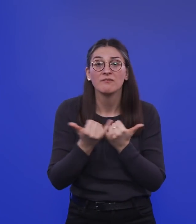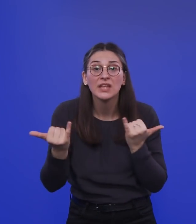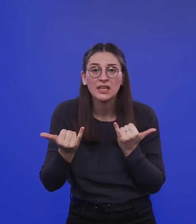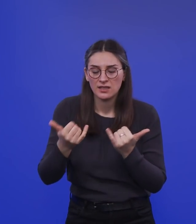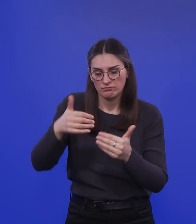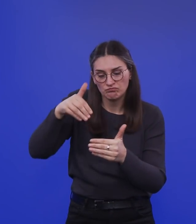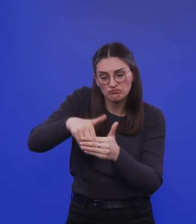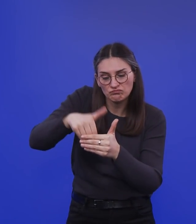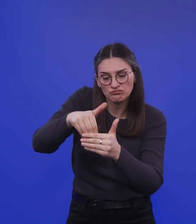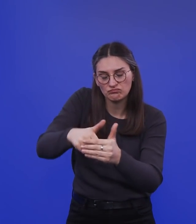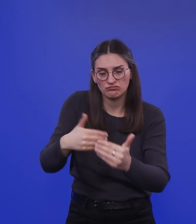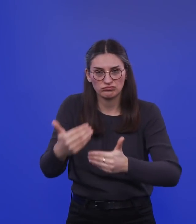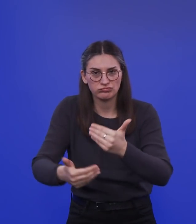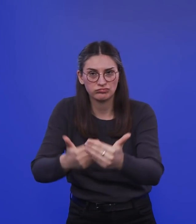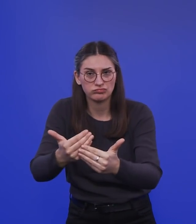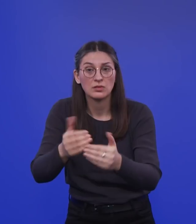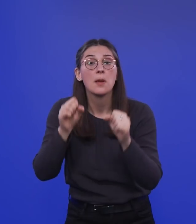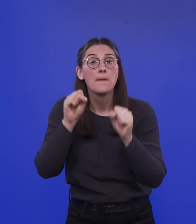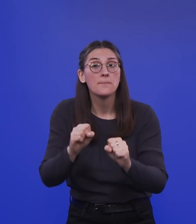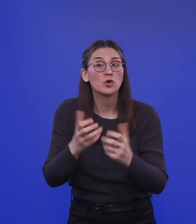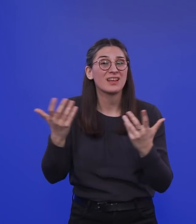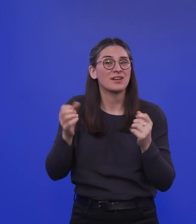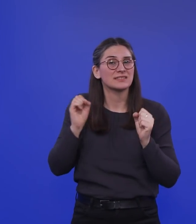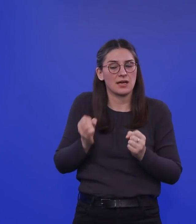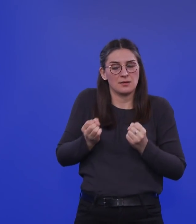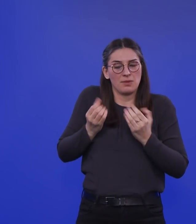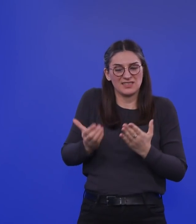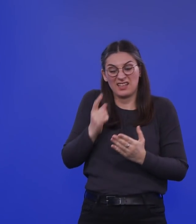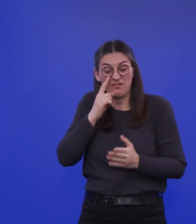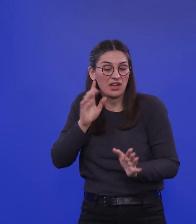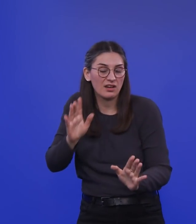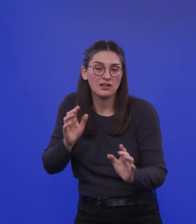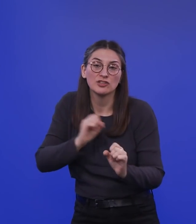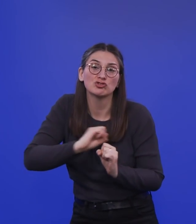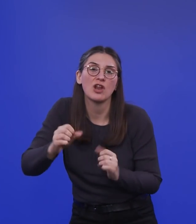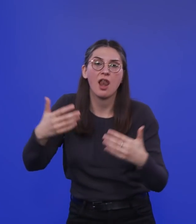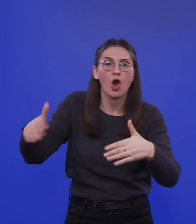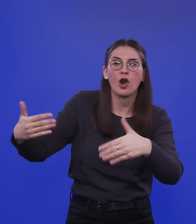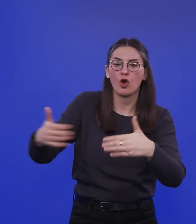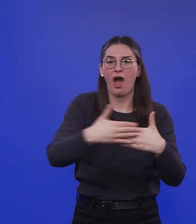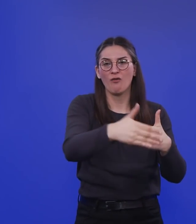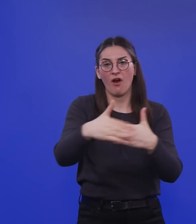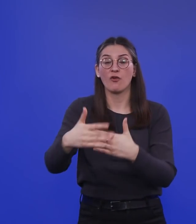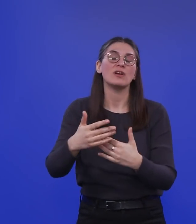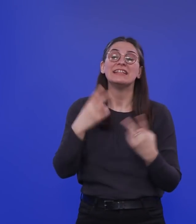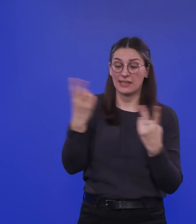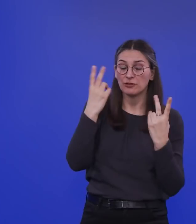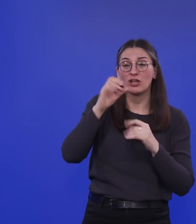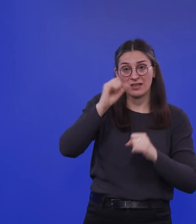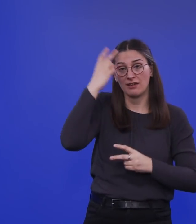was auch passieren kann, wenn man dann zu schnell lockert. Also ganz klar wird man nach Ostern lockern wollen, aber wo